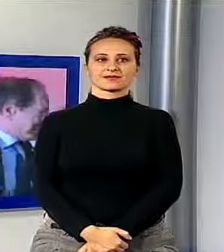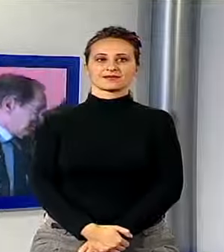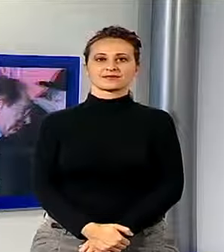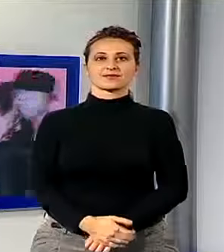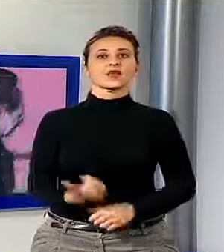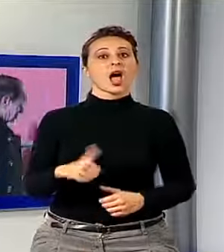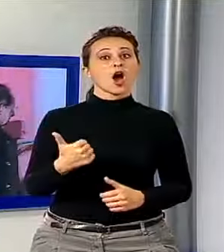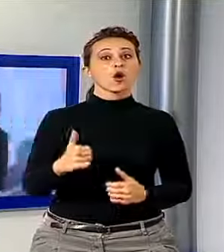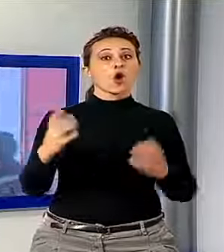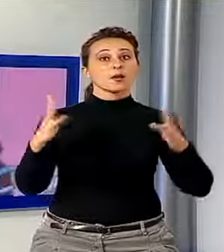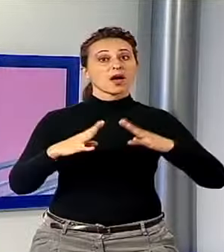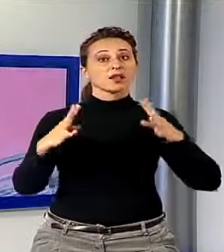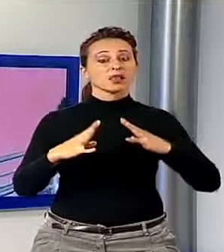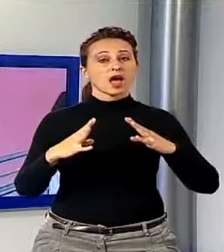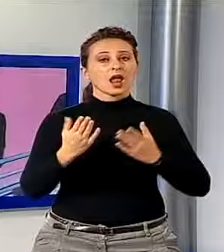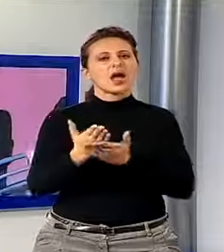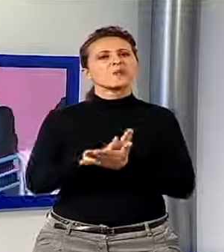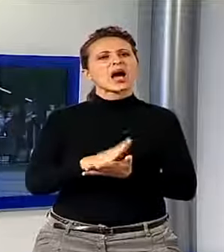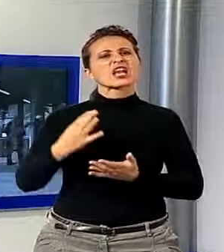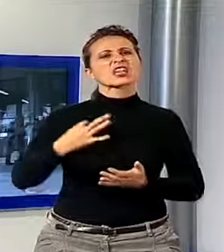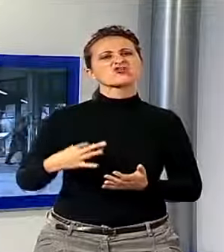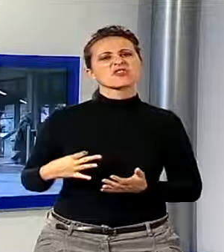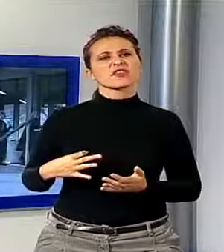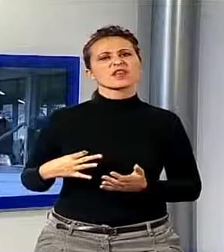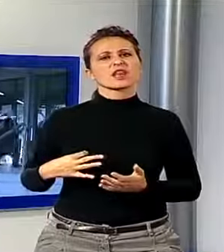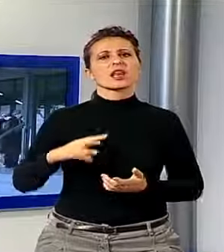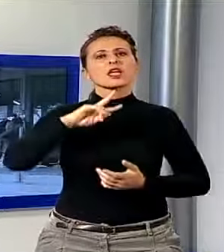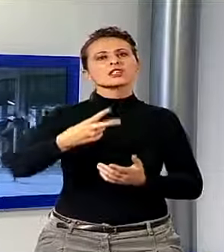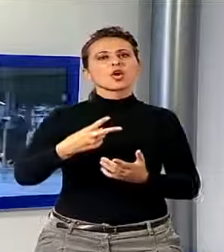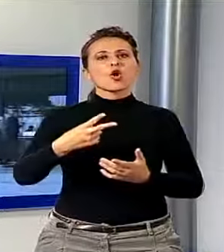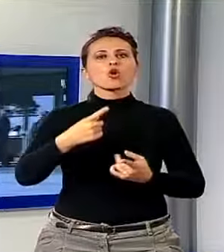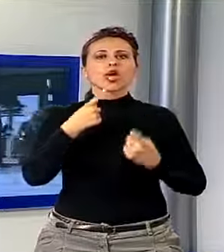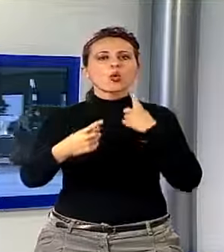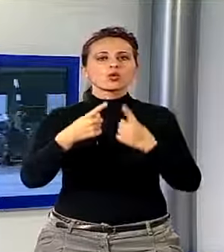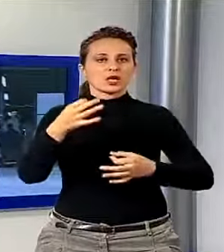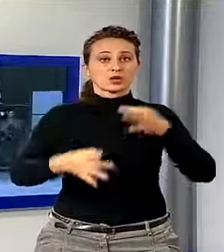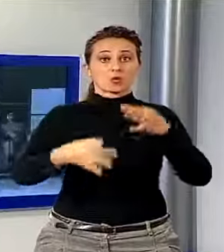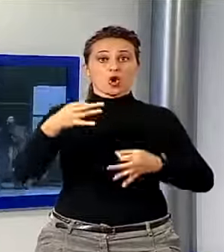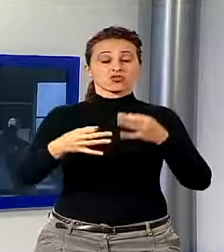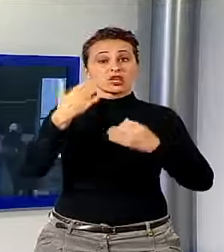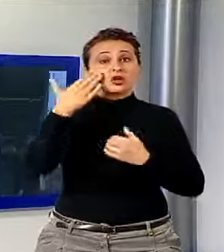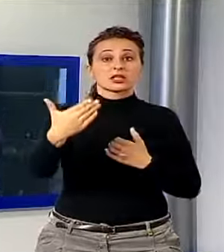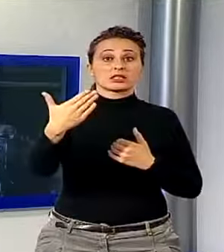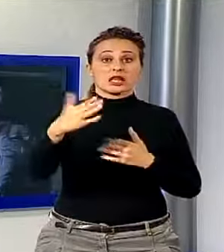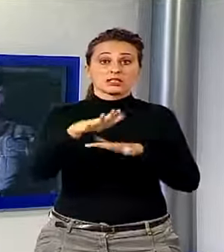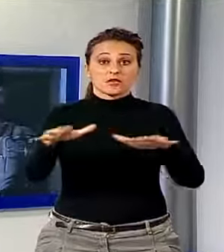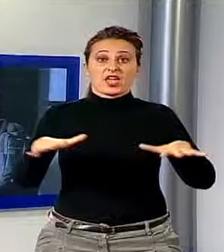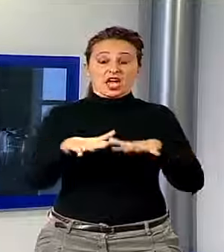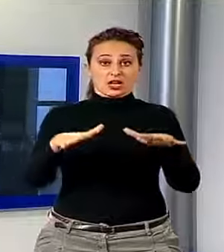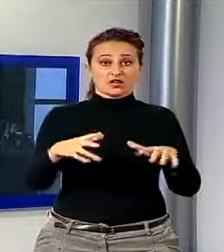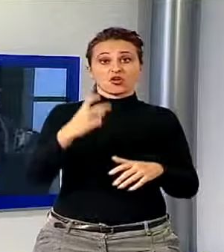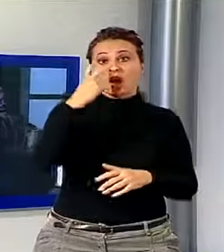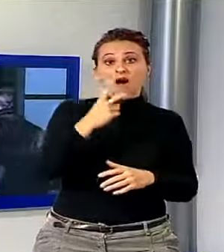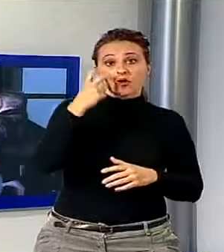Ancora battaglia sulle parti civili, seconda udienza del processo per il disastro di Viareggio, i legali delle